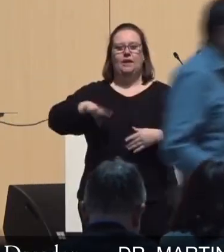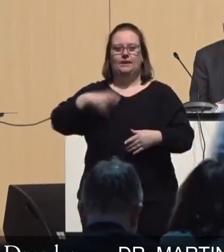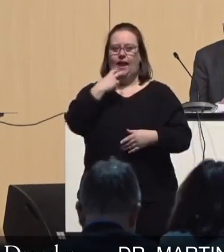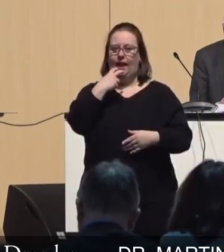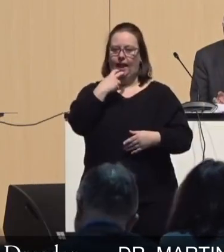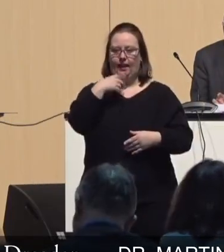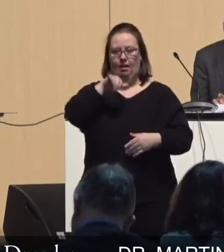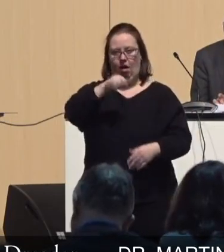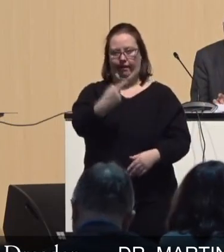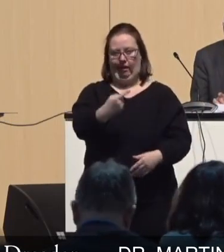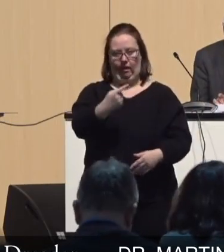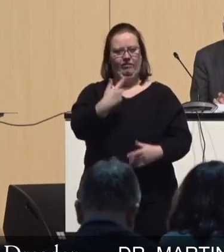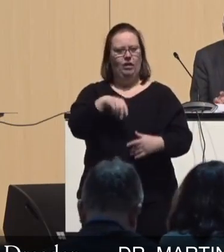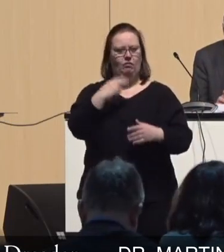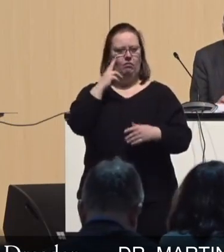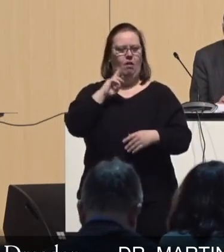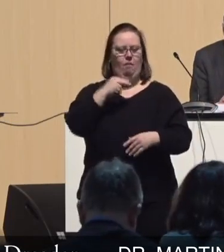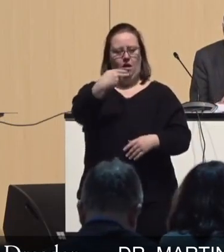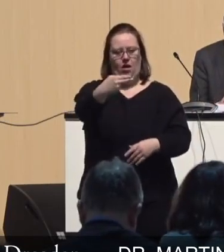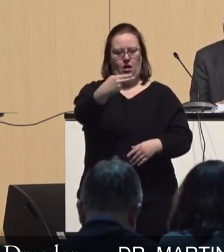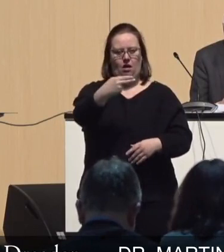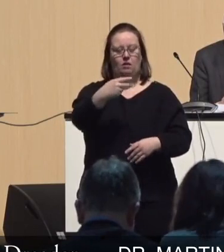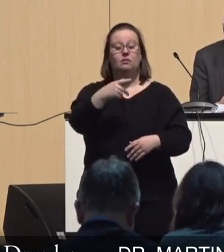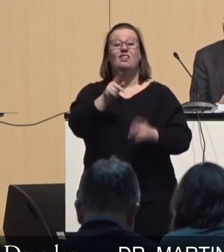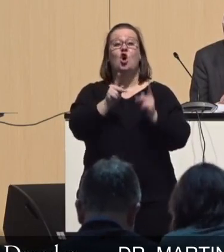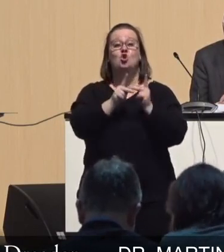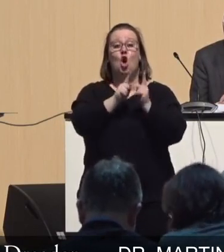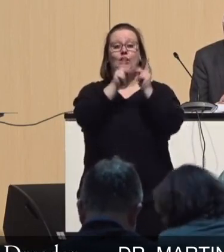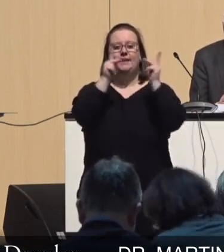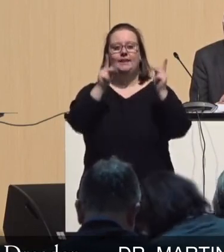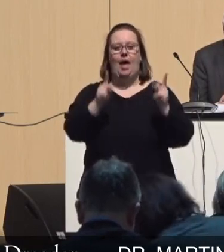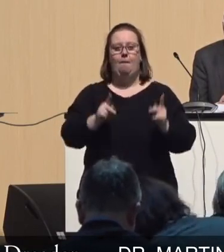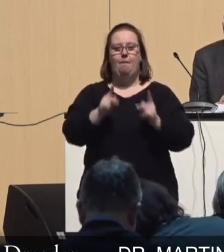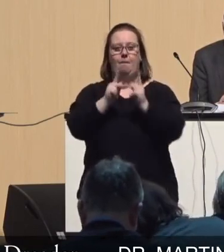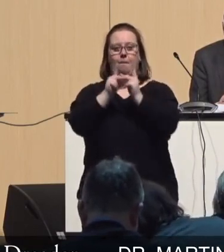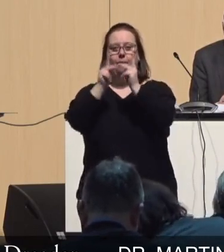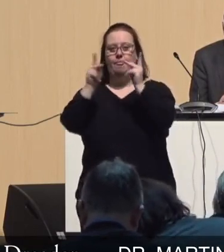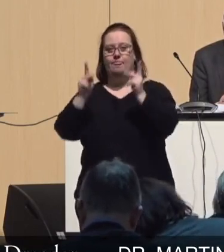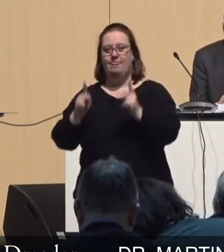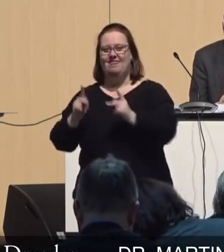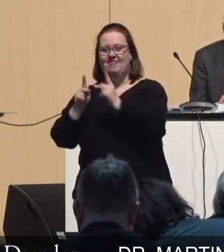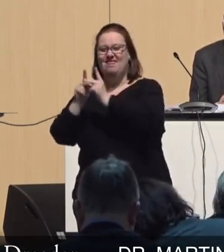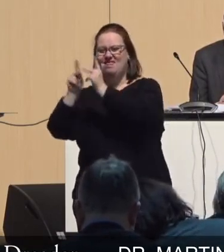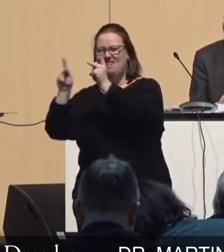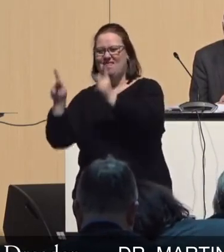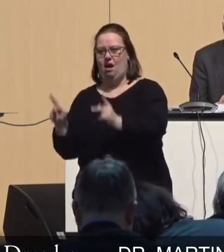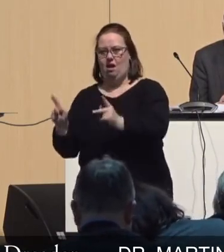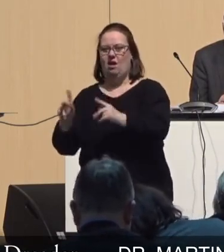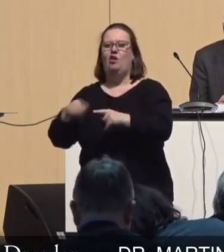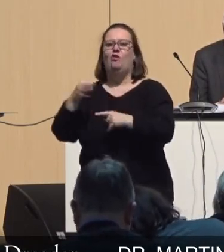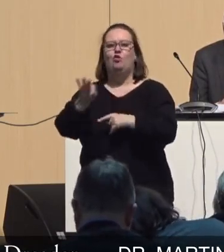AG, wie sie heißen wird, dass sie Konzepte erstellt, verschiedene, für verschiedene